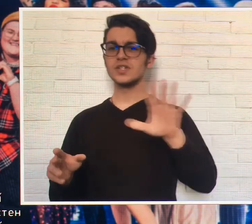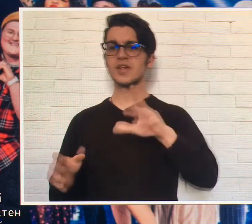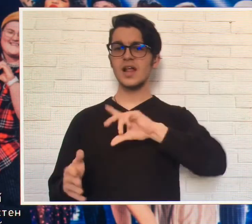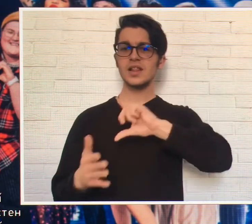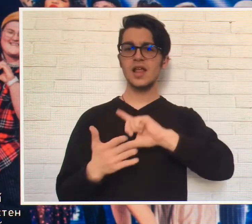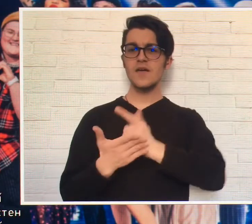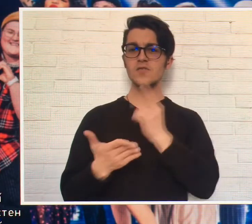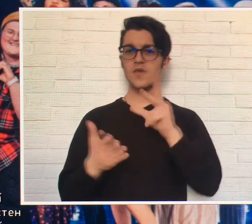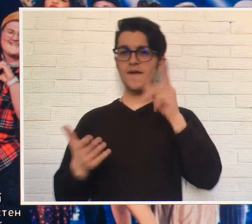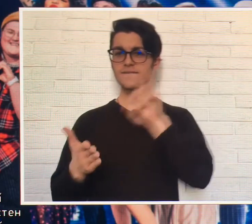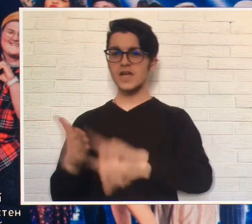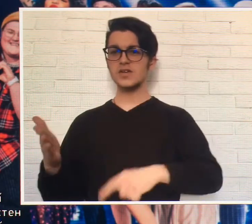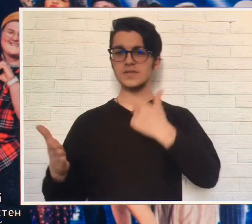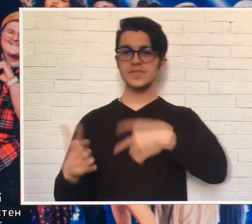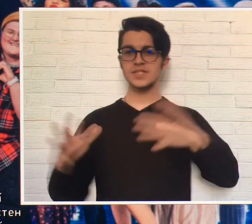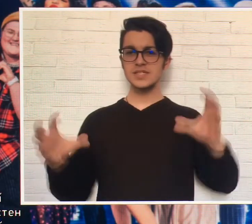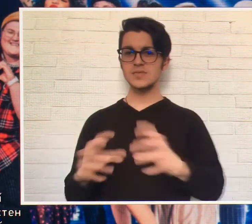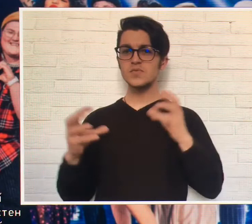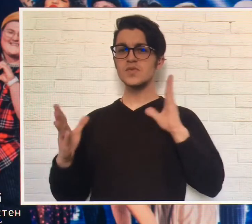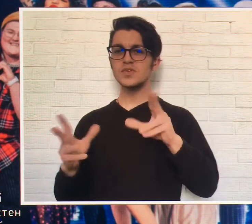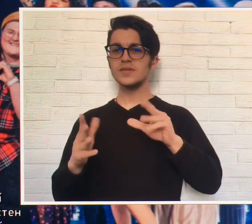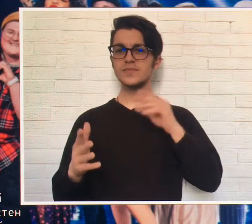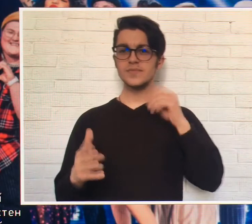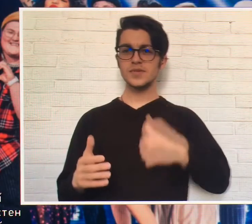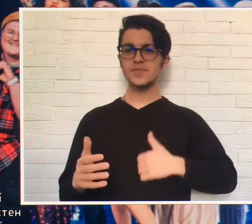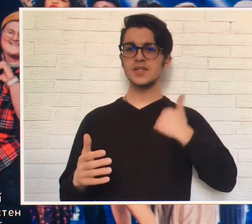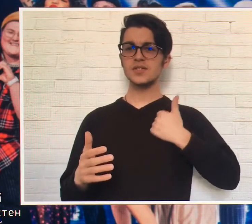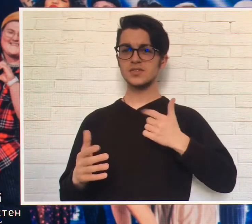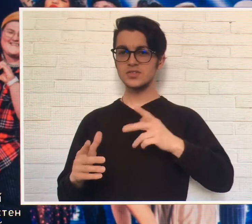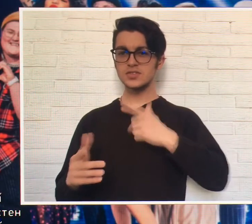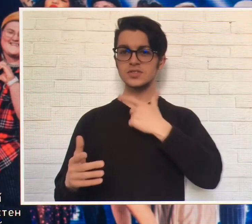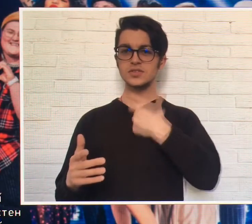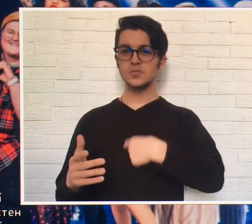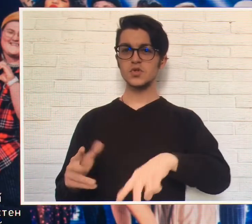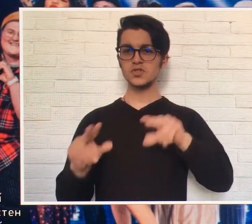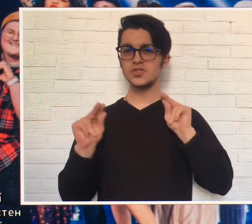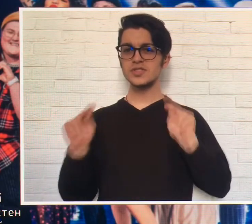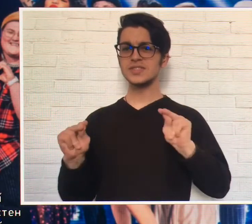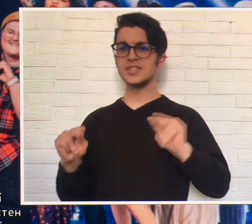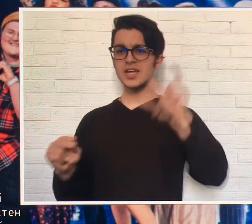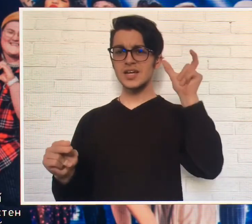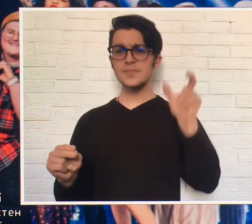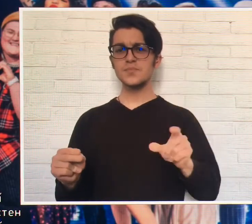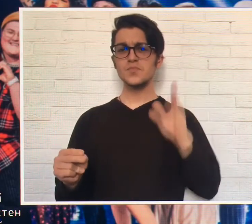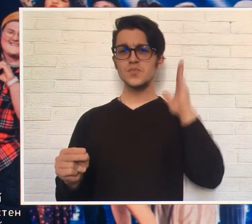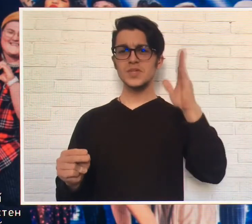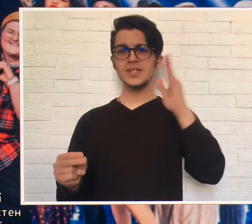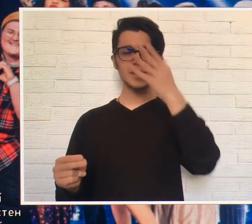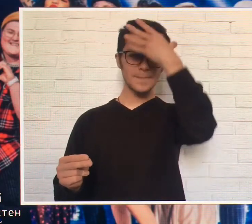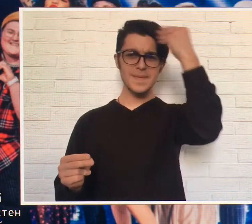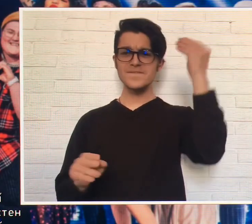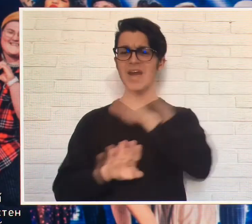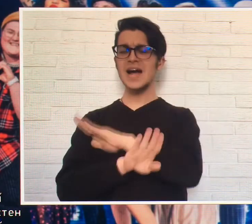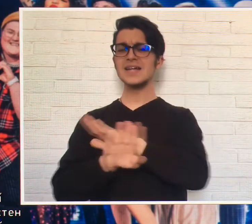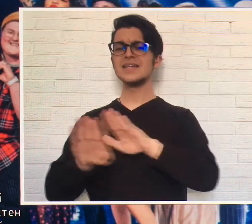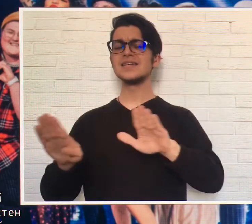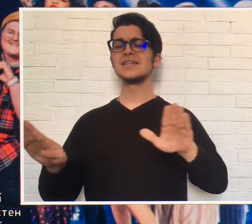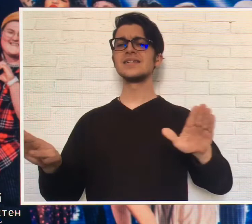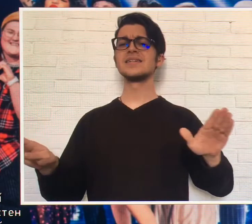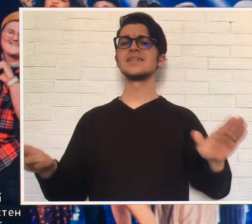веру в себя заграняй. Будь справедлив и собою честен, И человеком будь не